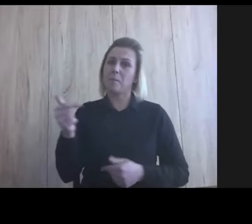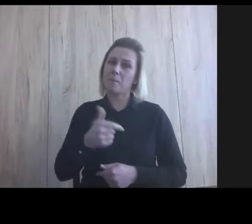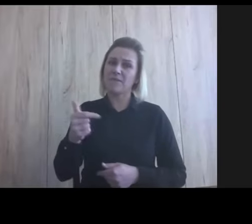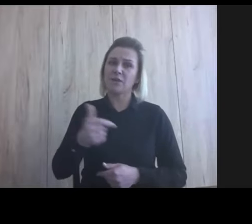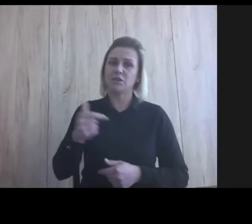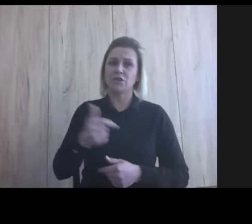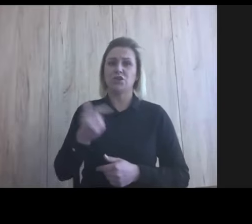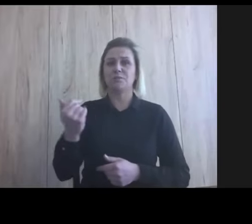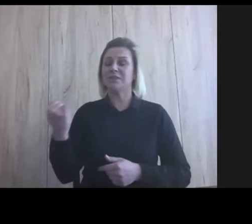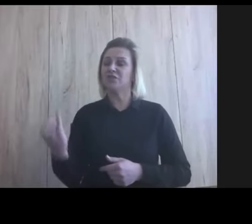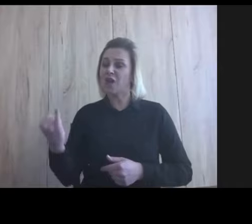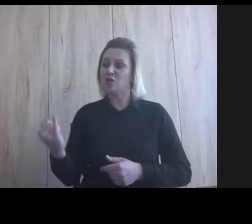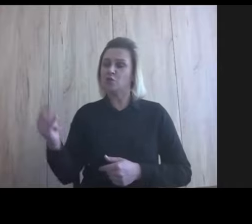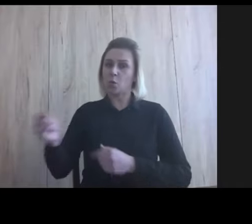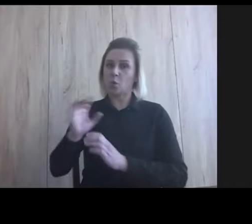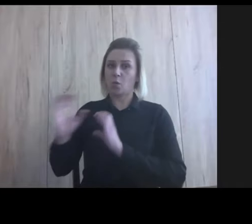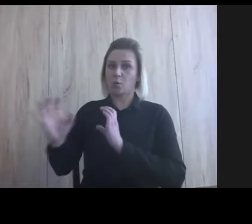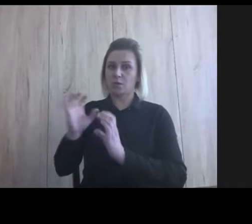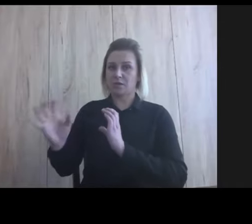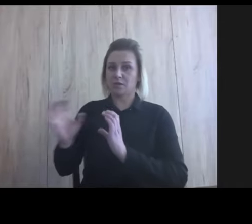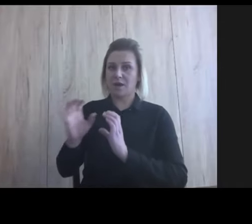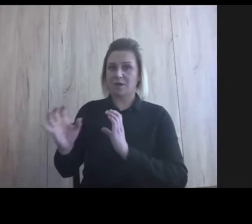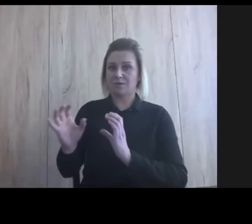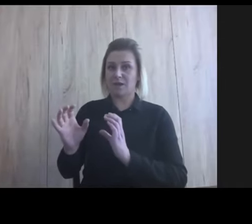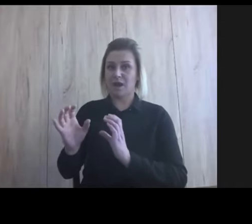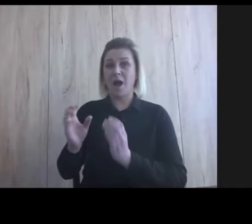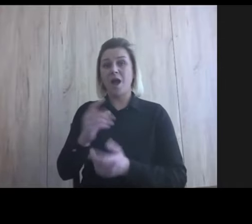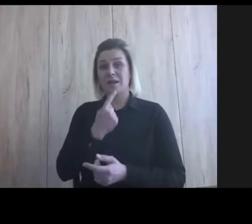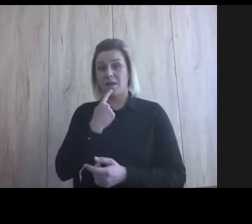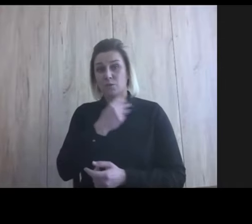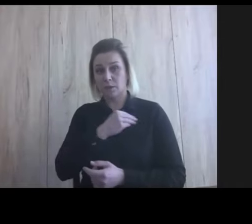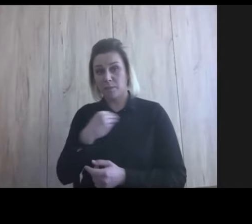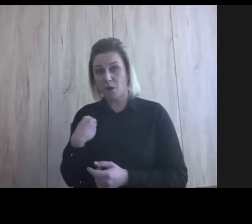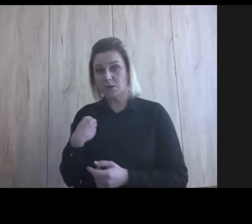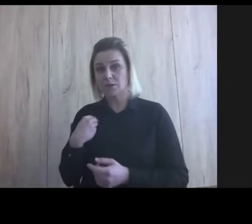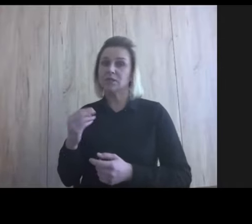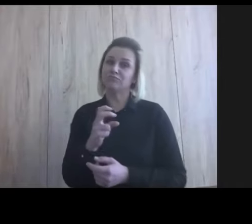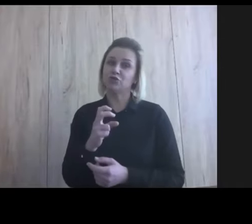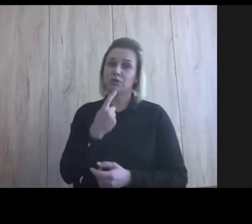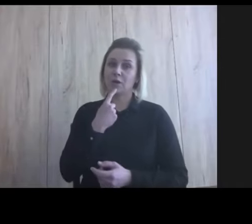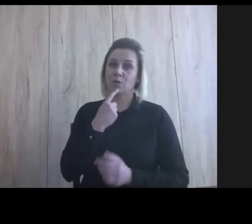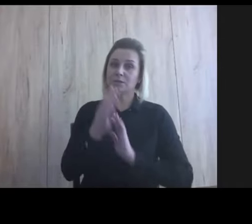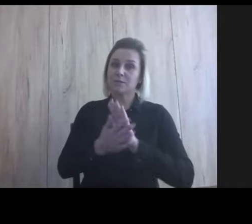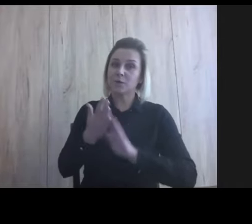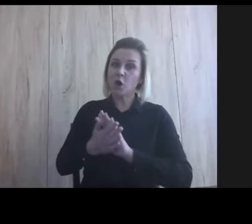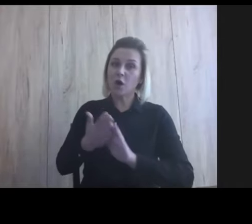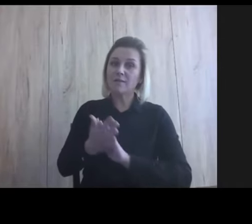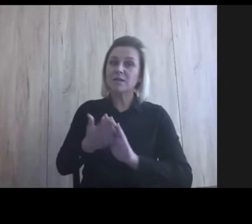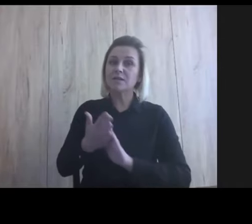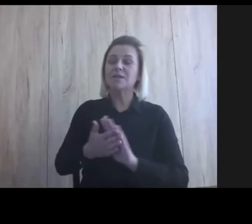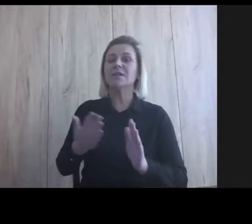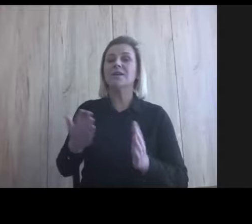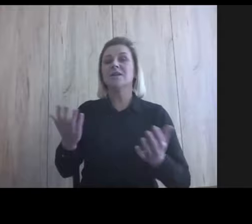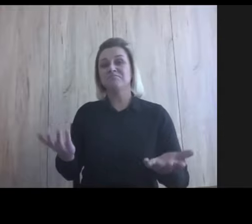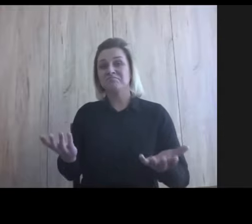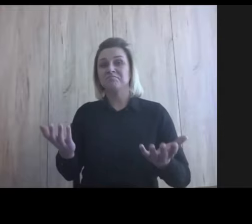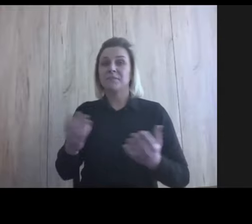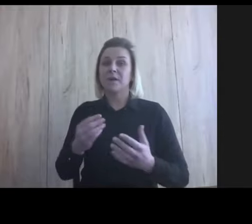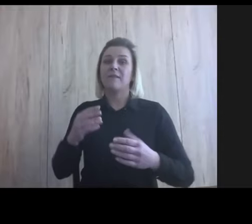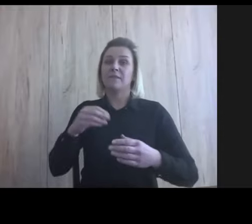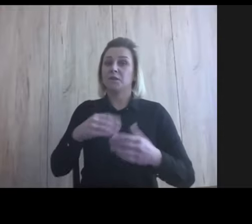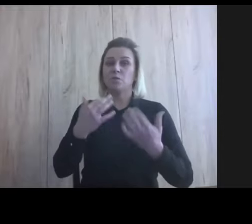danym dzieckiem komunikować, czy bardziej w języku polskim, czy bardziej w polskim języku migowym i daje nam to bardzo dużo